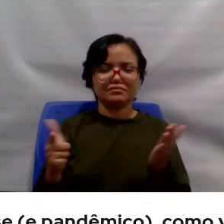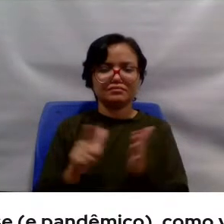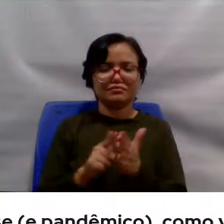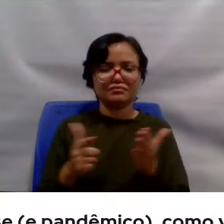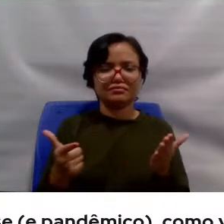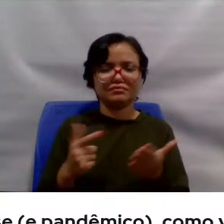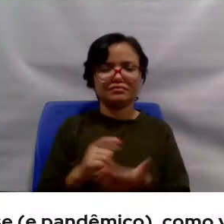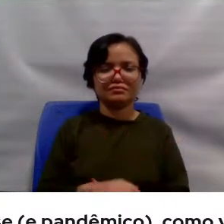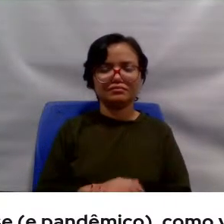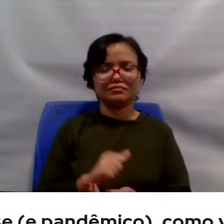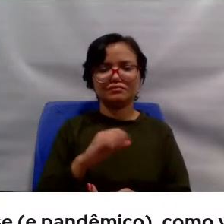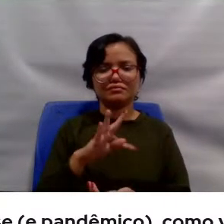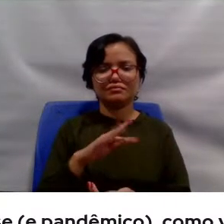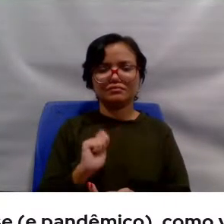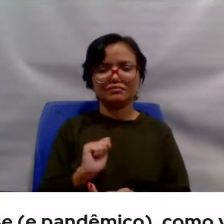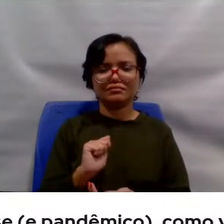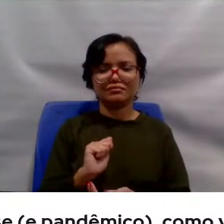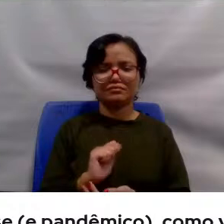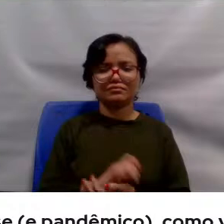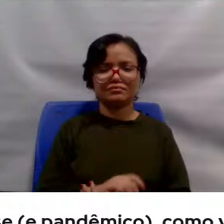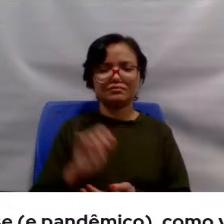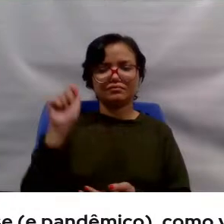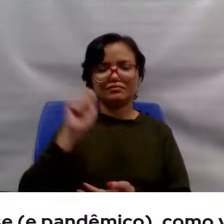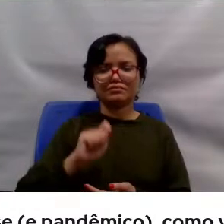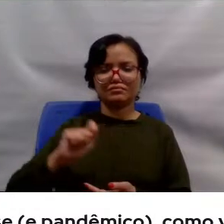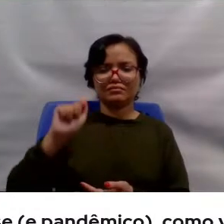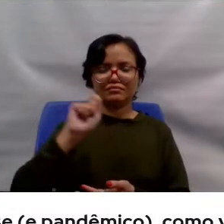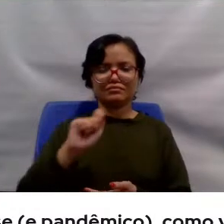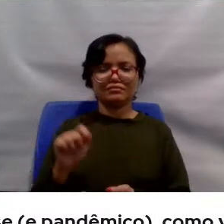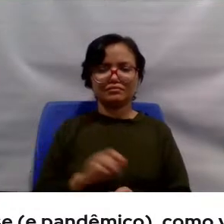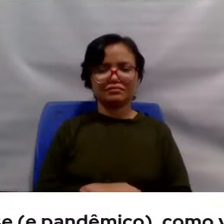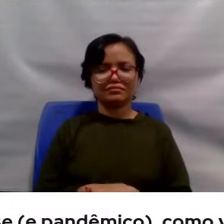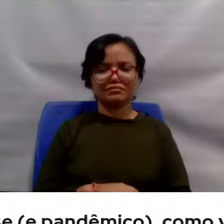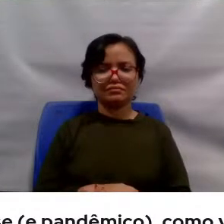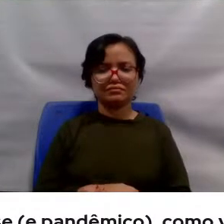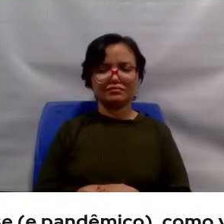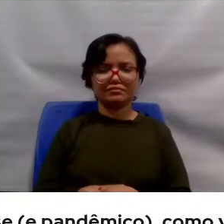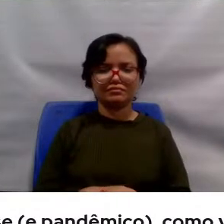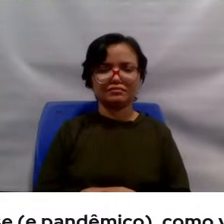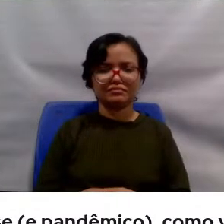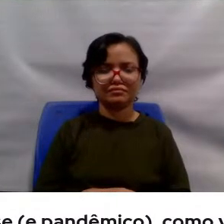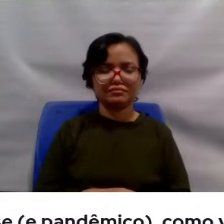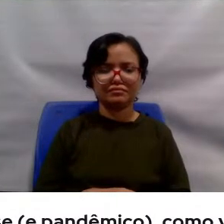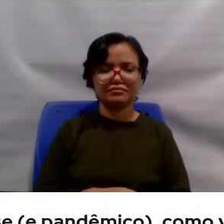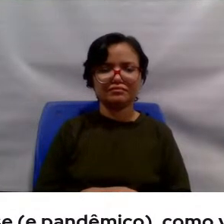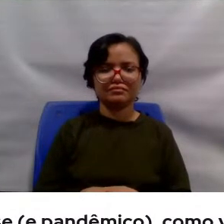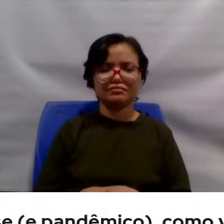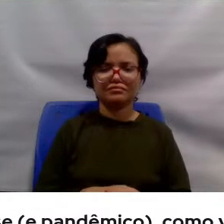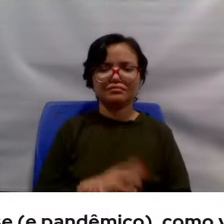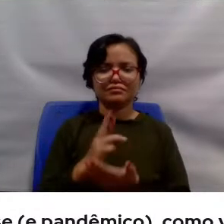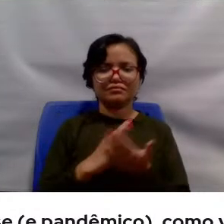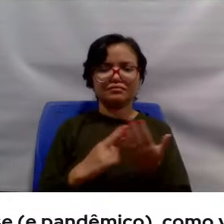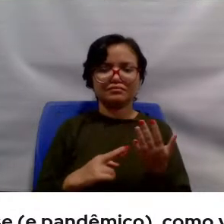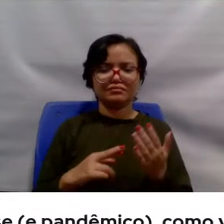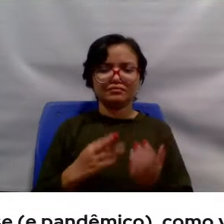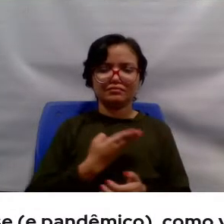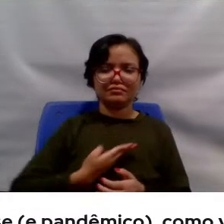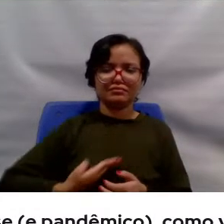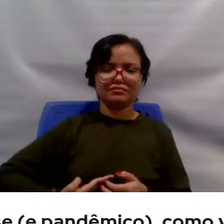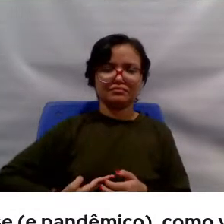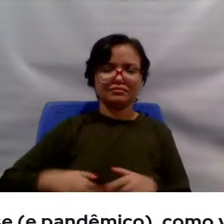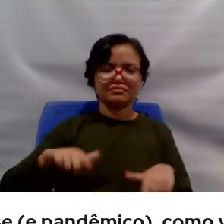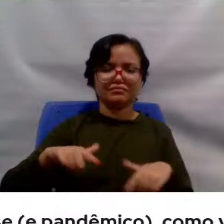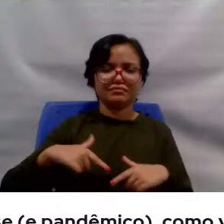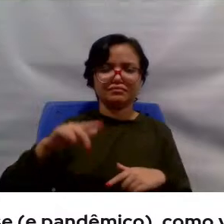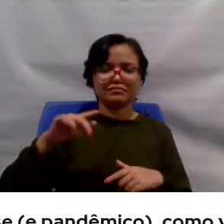datas, nas assembleias, como o que está nos relatórios de governo. Esse é o trabalho do historiador. O historiador,